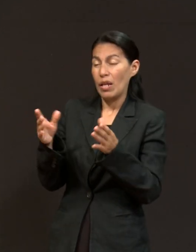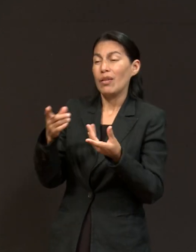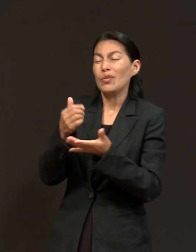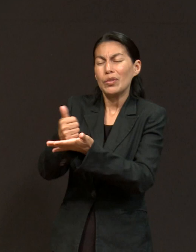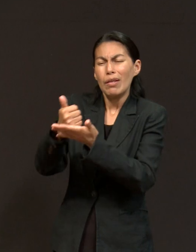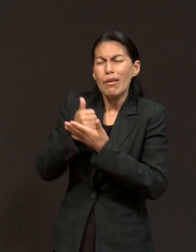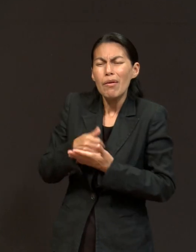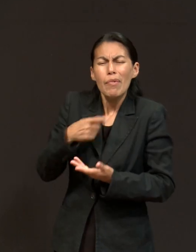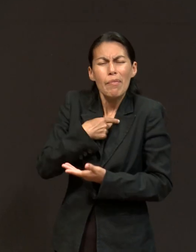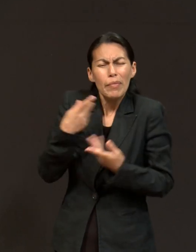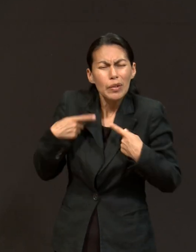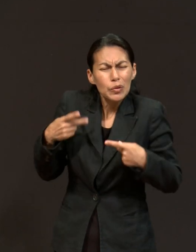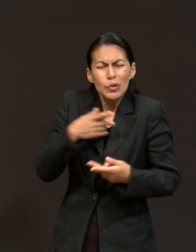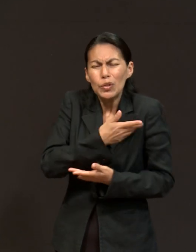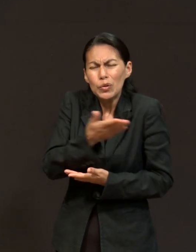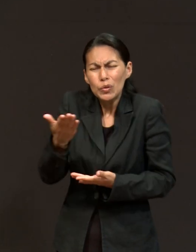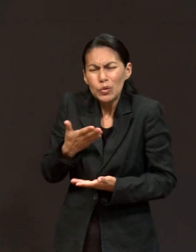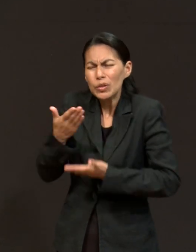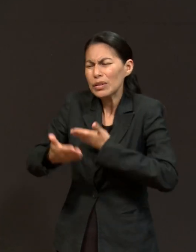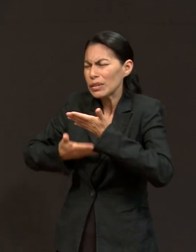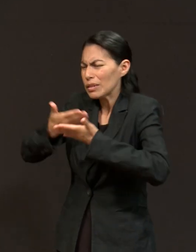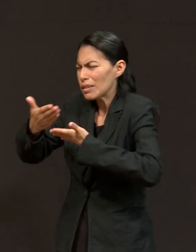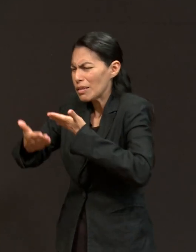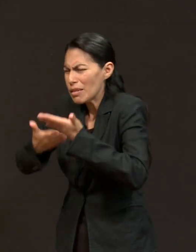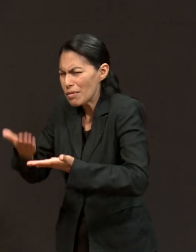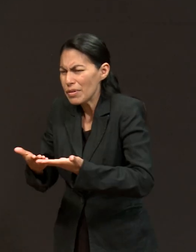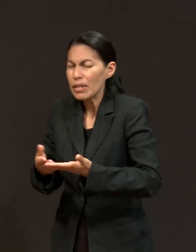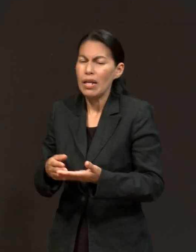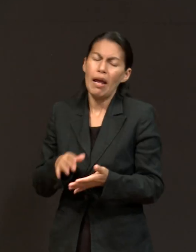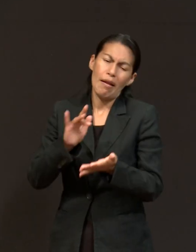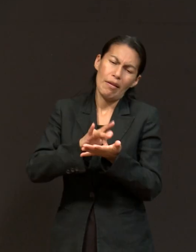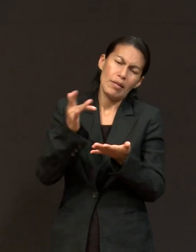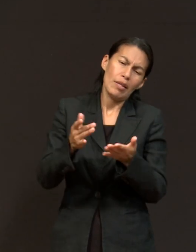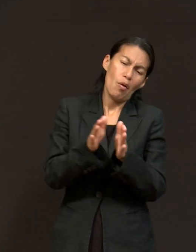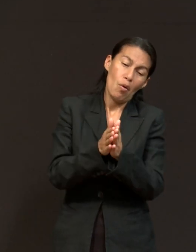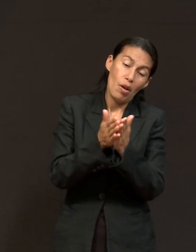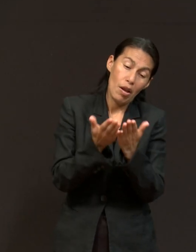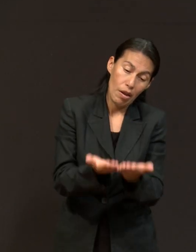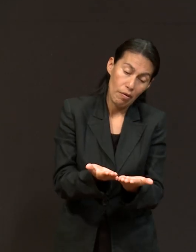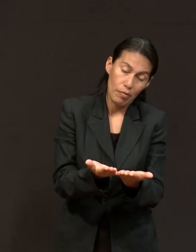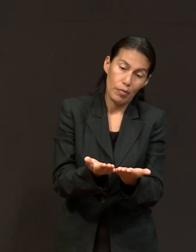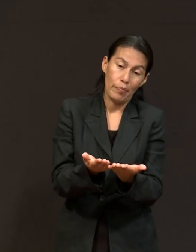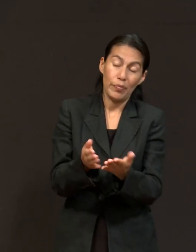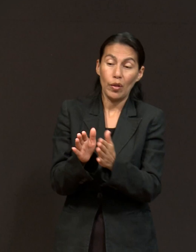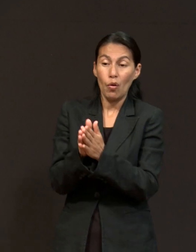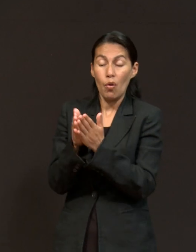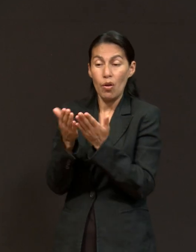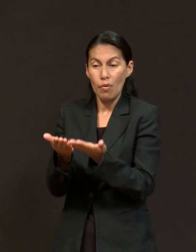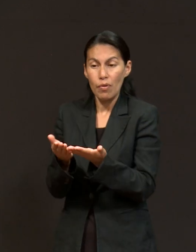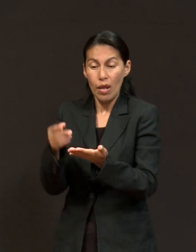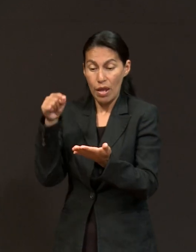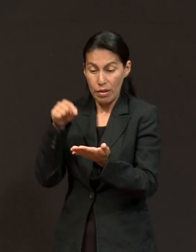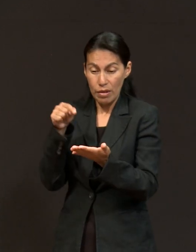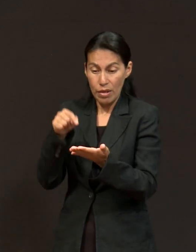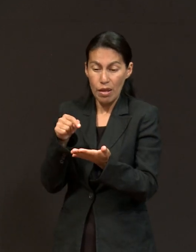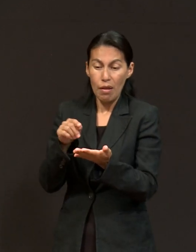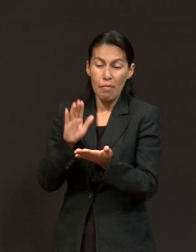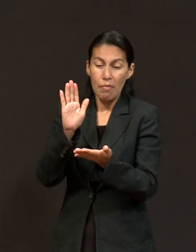brinda esa oportunidad de poder servir a otros, llevándoles un mensajero silencioso. Es decir, llevamos un terapeuta en cada libro,